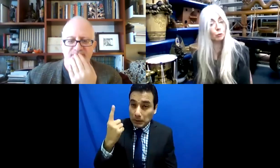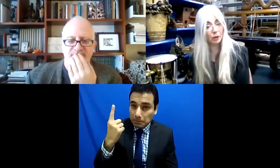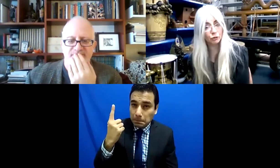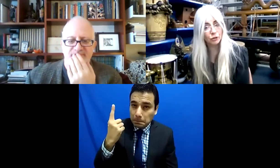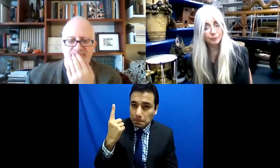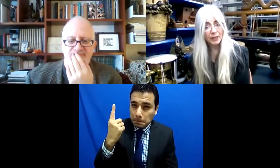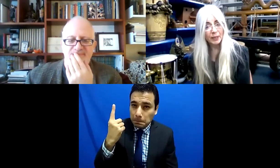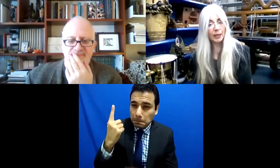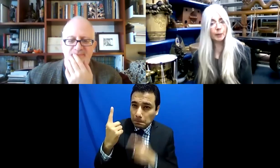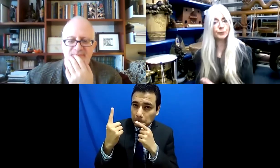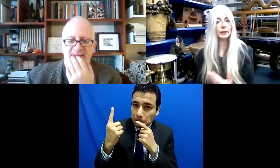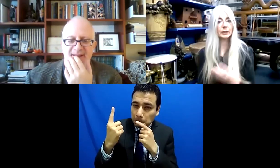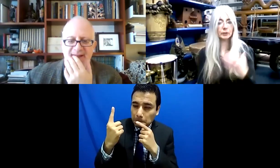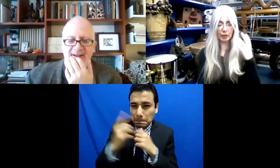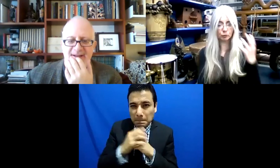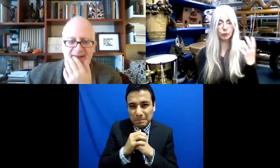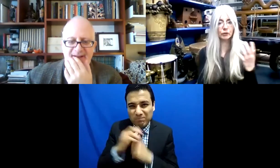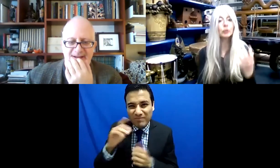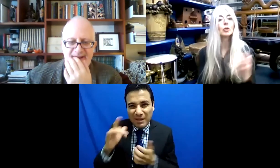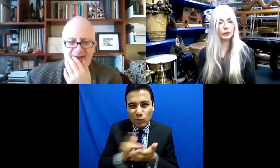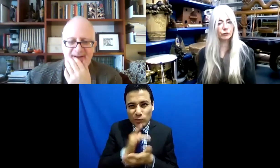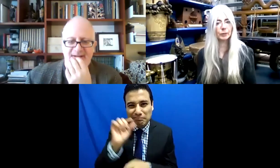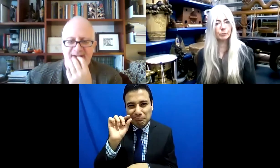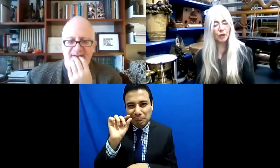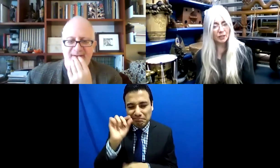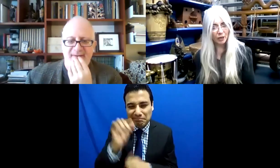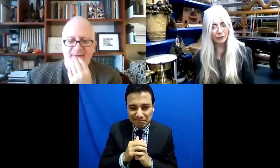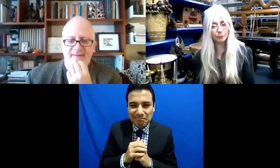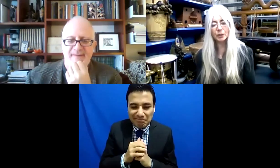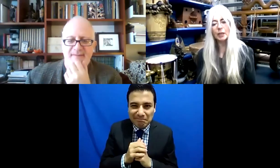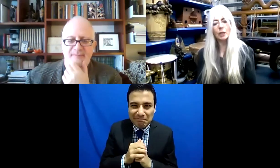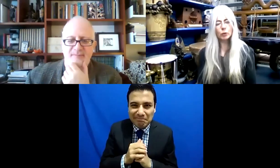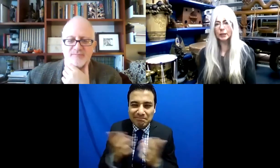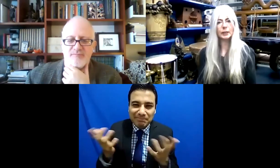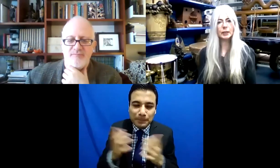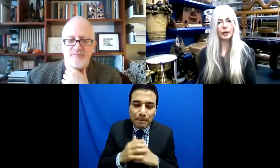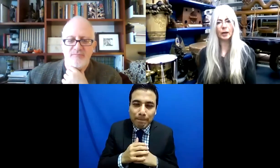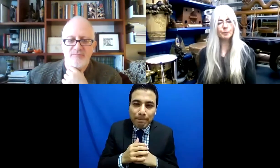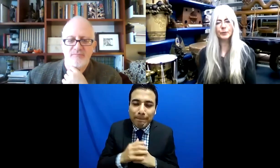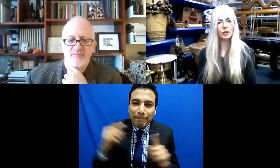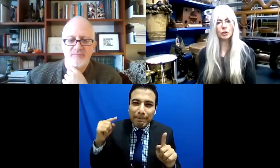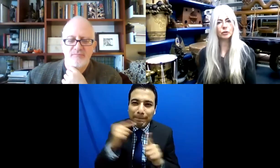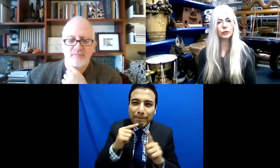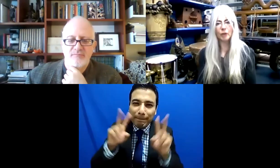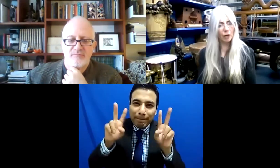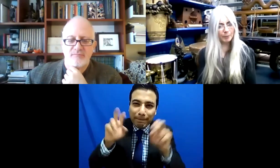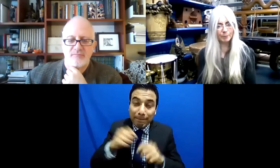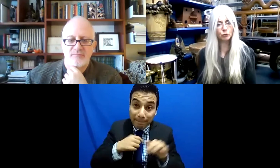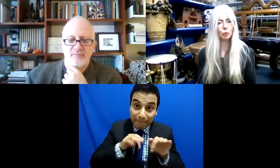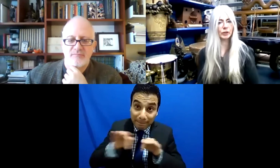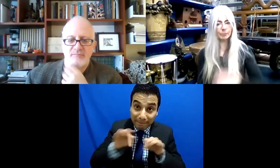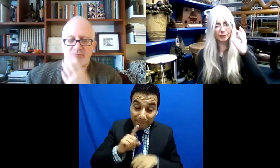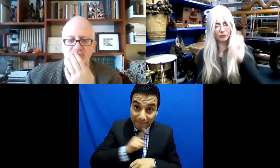me apoyó mucho, sobre todo en cuanto a mi trabajo como solista.